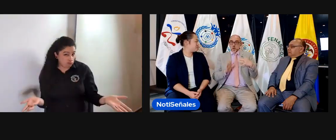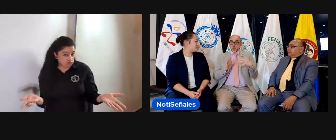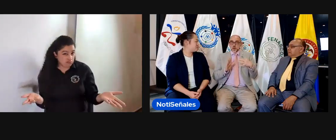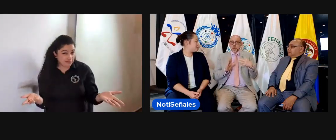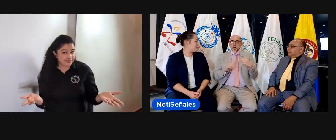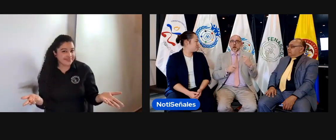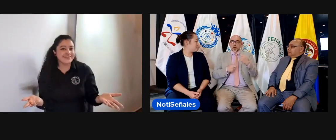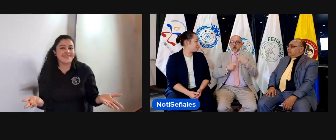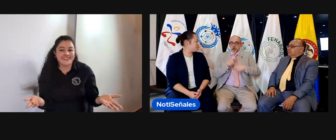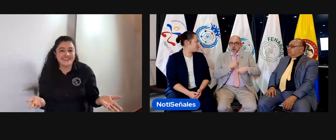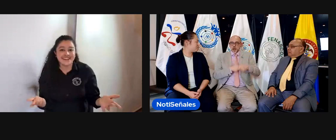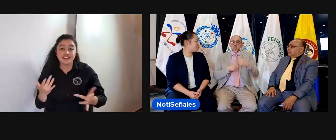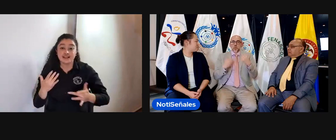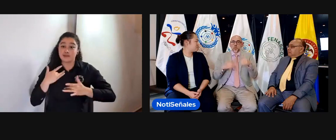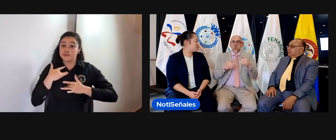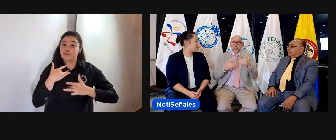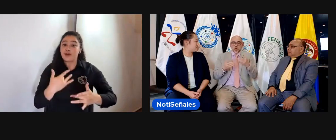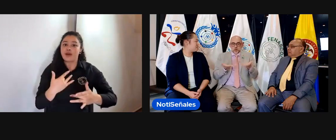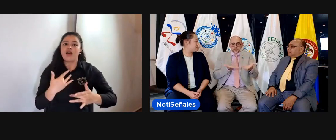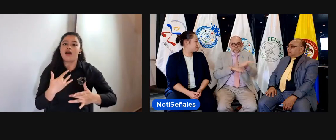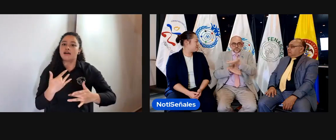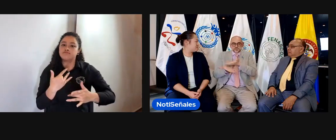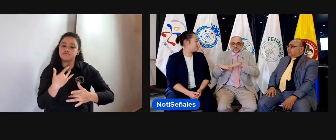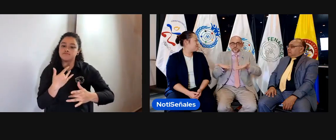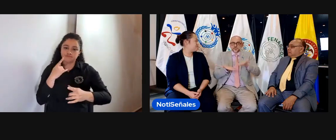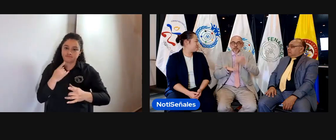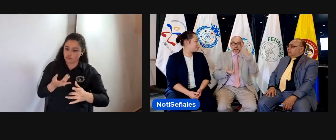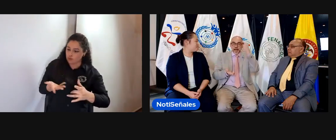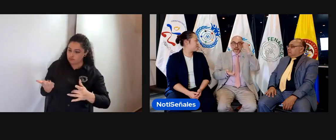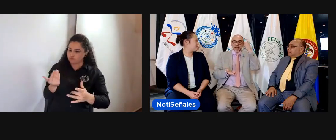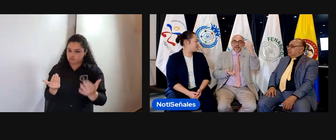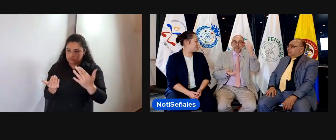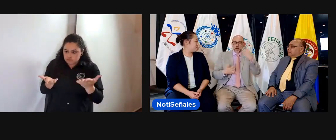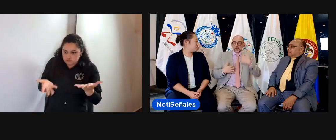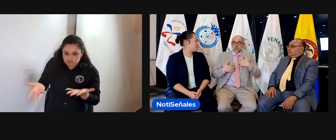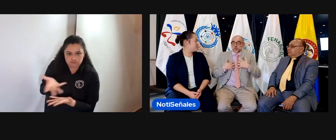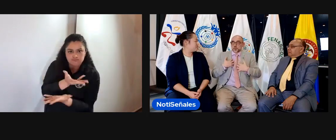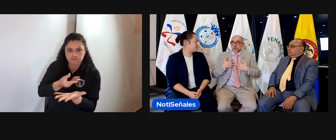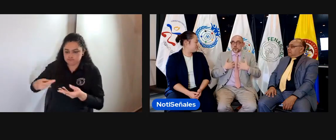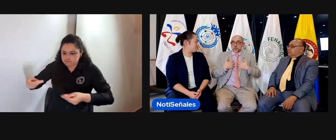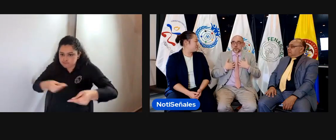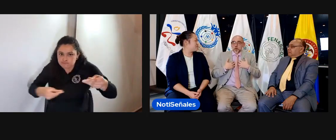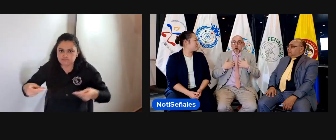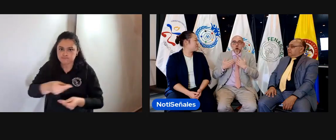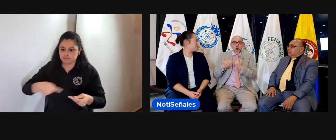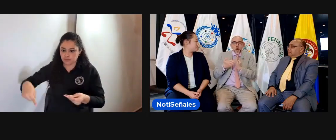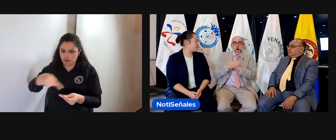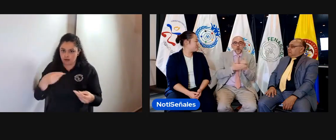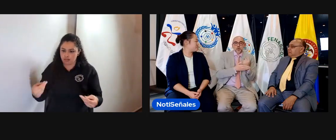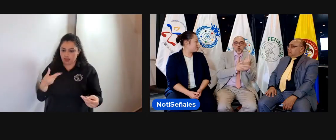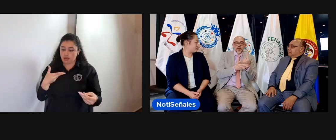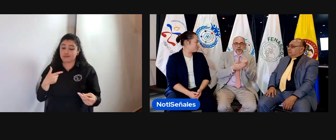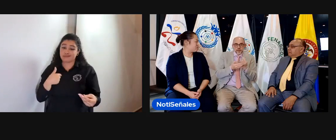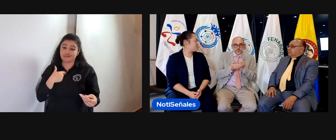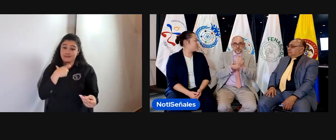Nosotros lo hacemos de manera voluntaria porque estamos pensando en las